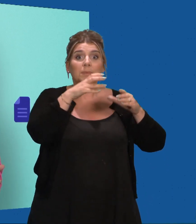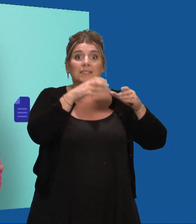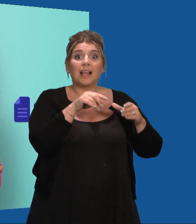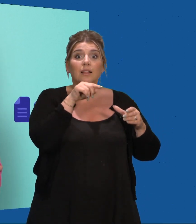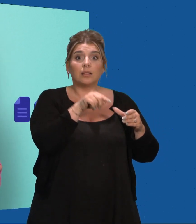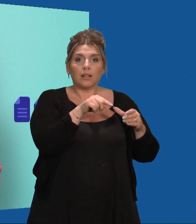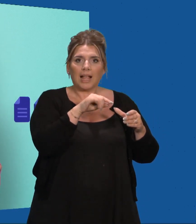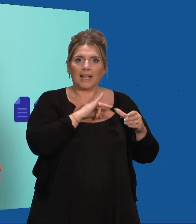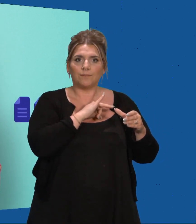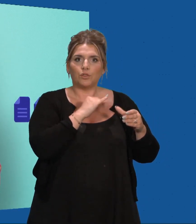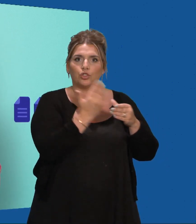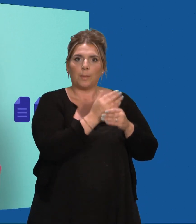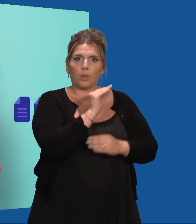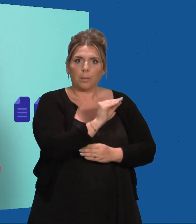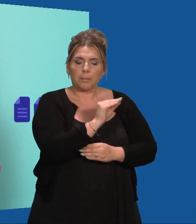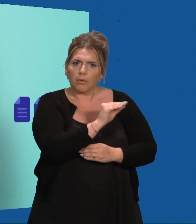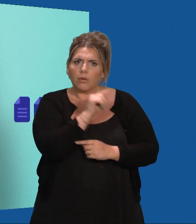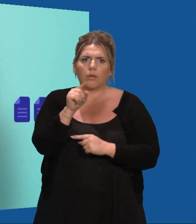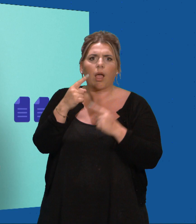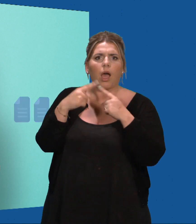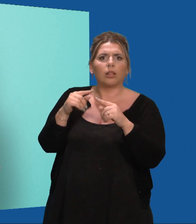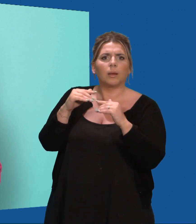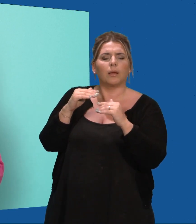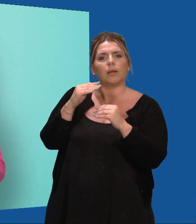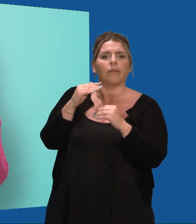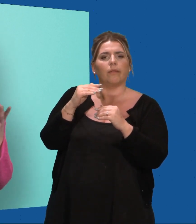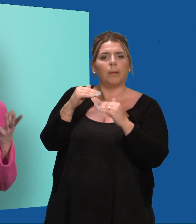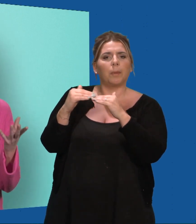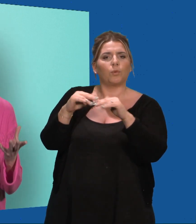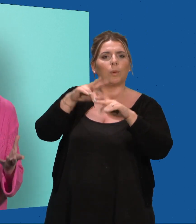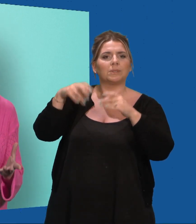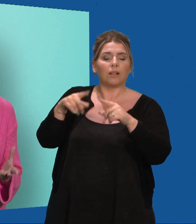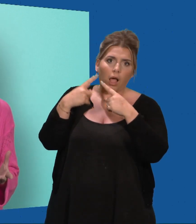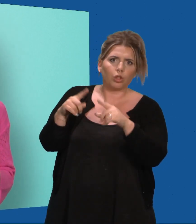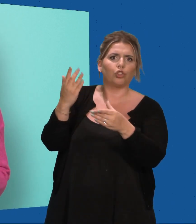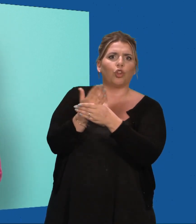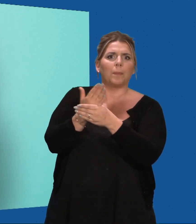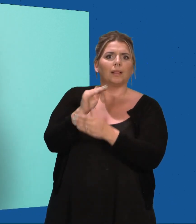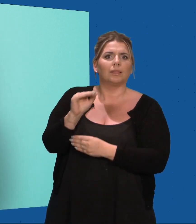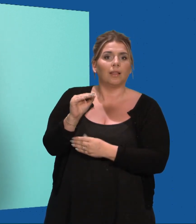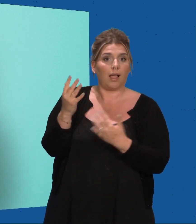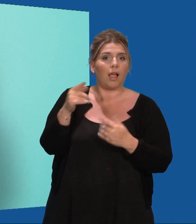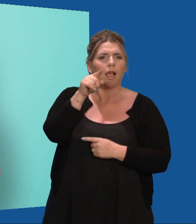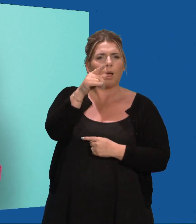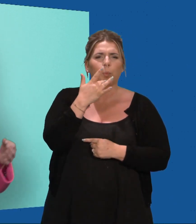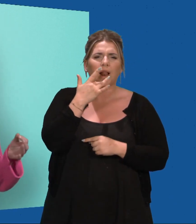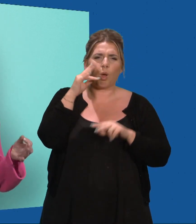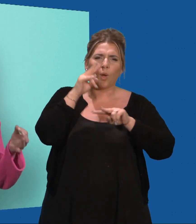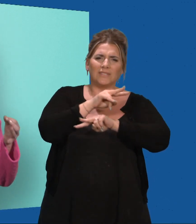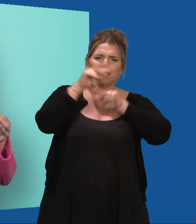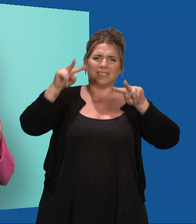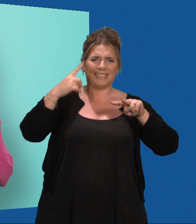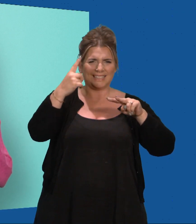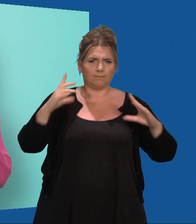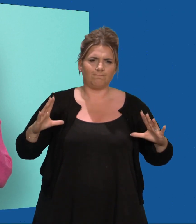staan en op een andere platform weer andere documenten. Om nu het overzicht te bewaren kan je de verschillende platformen met